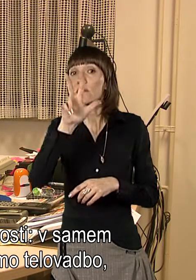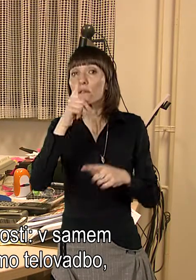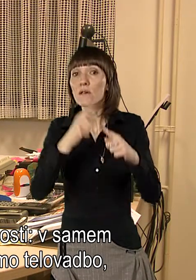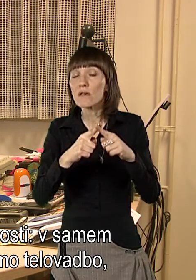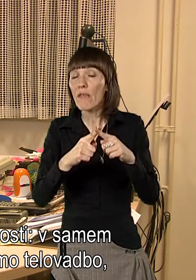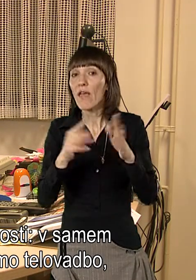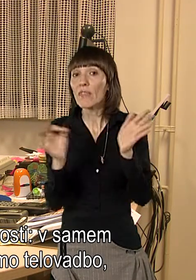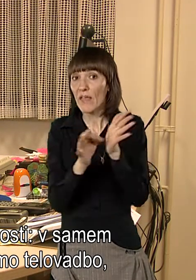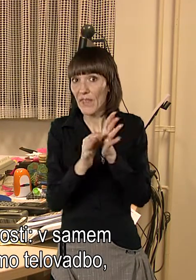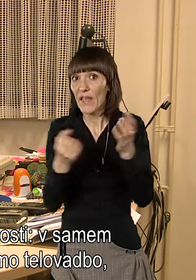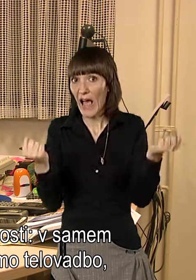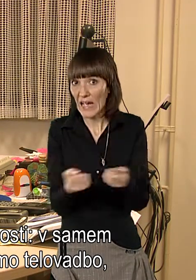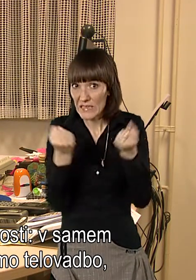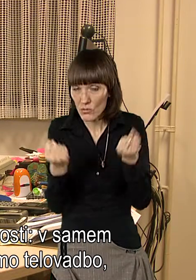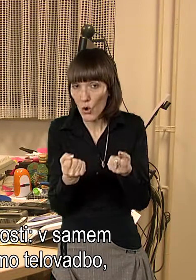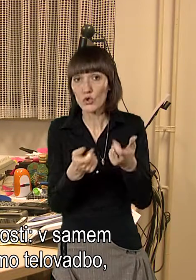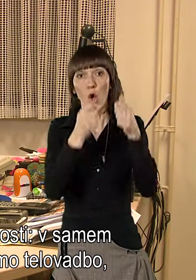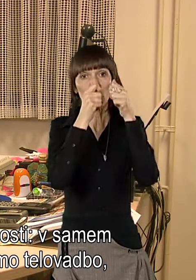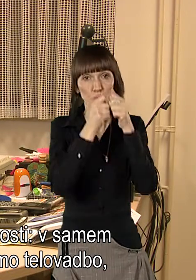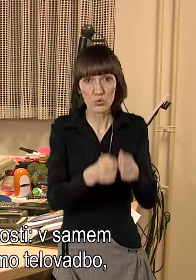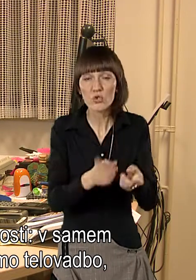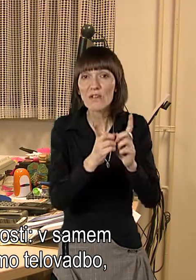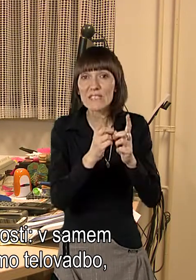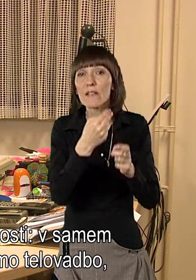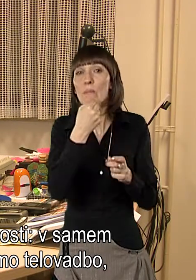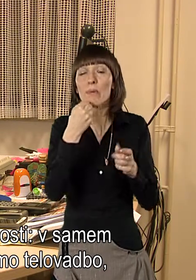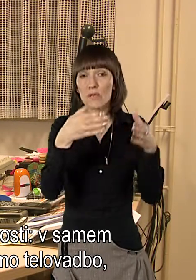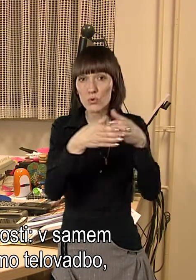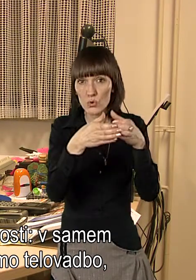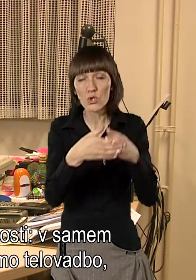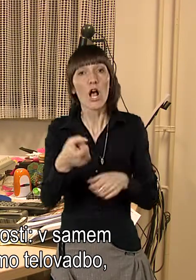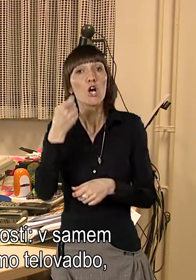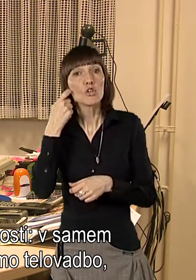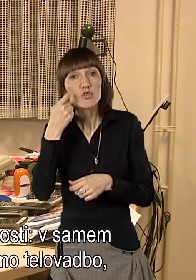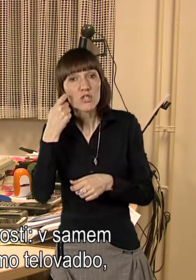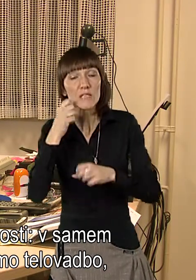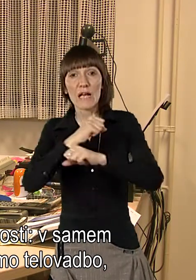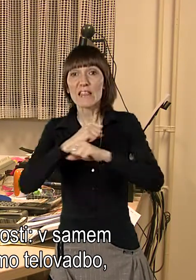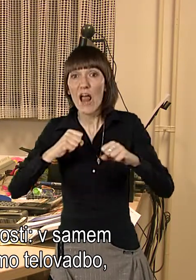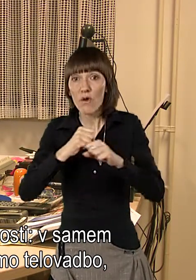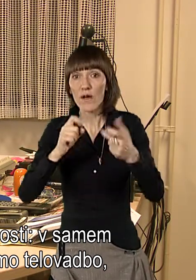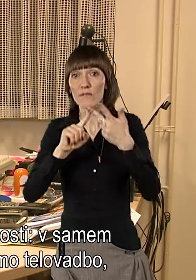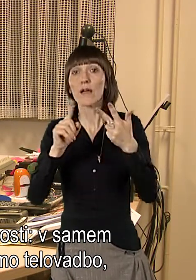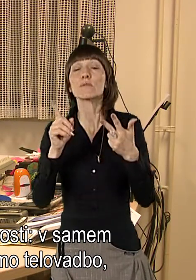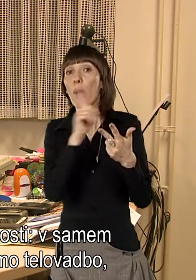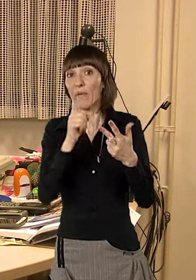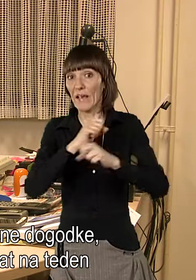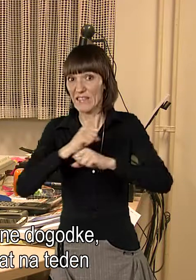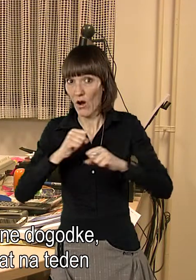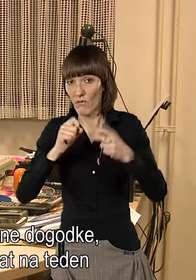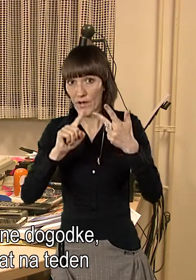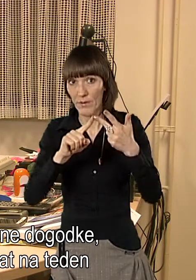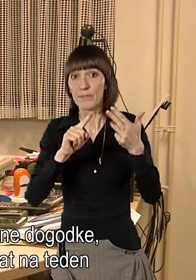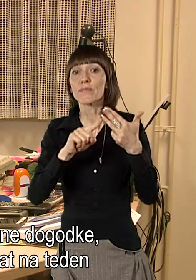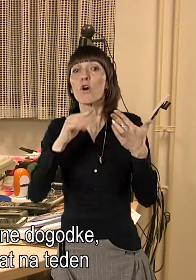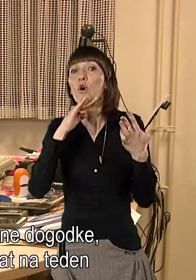trikrat na tedn aktivnost, ne, v sredo imamo pač v društvu v samem, povdansko druženje, v četrtek imamo telovadbo in v petek